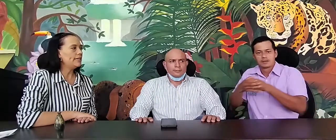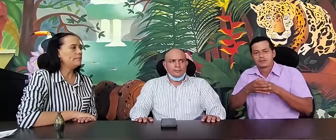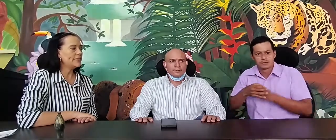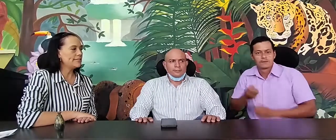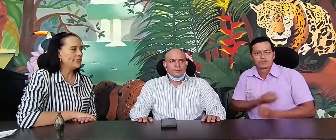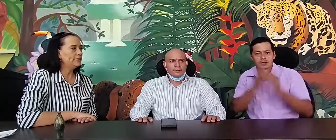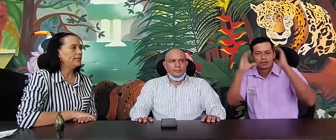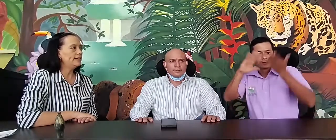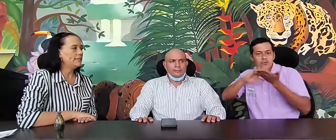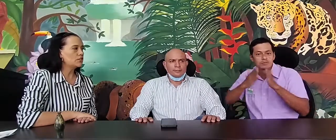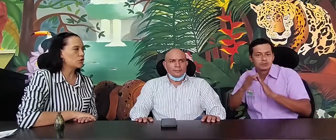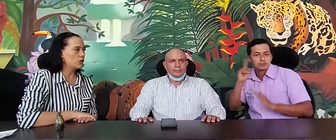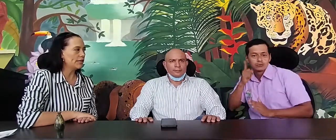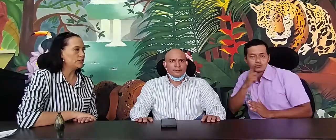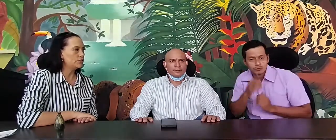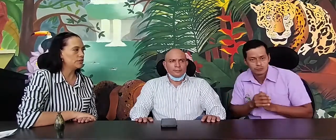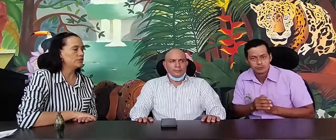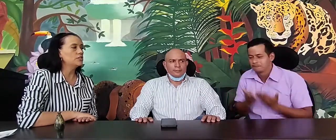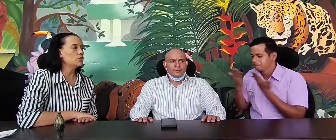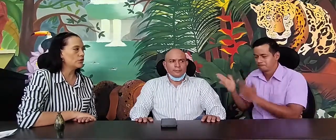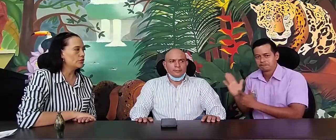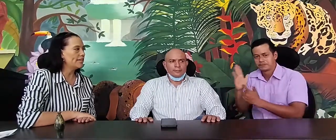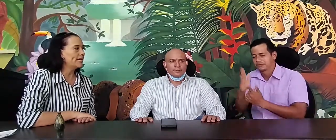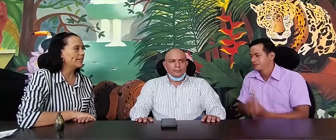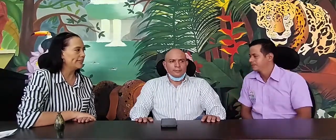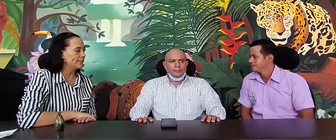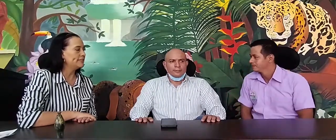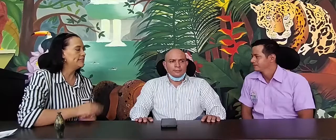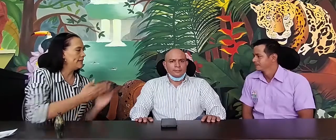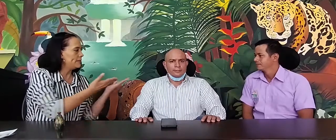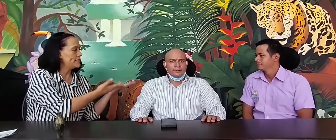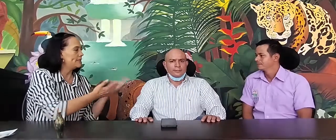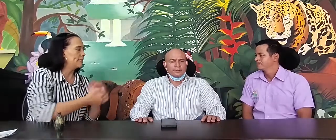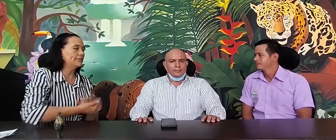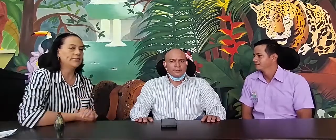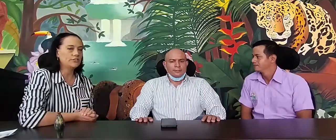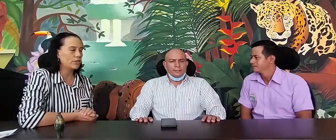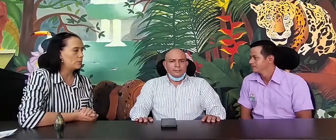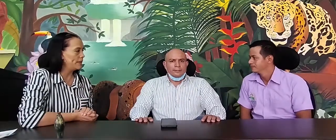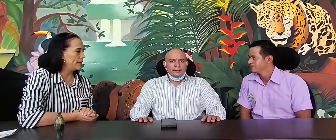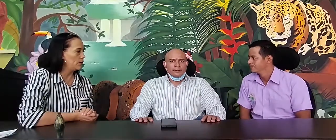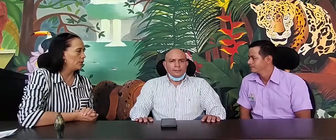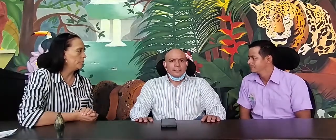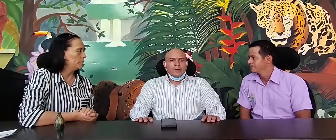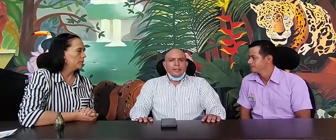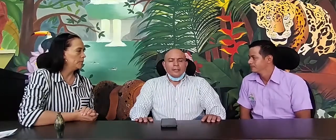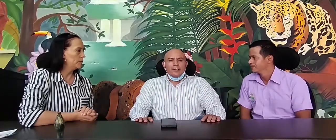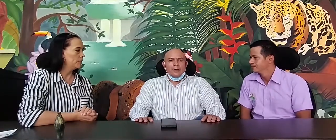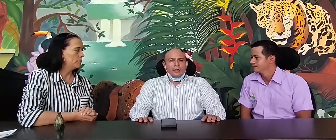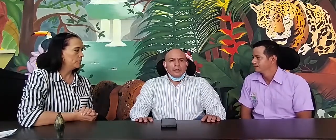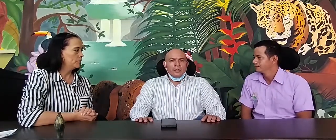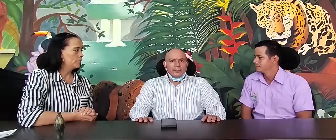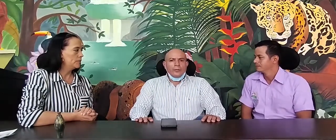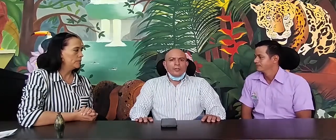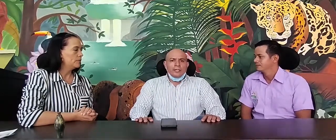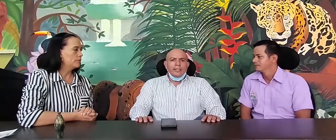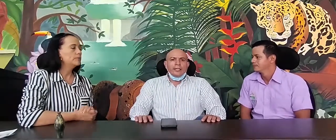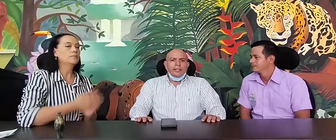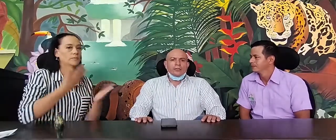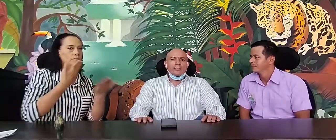y presidente de ASOT, la Asociación de Sordos del Cácero. Quisiera presentarles a quien nos acompañó hoy. Buenas tardes, Jesús